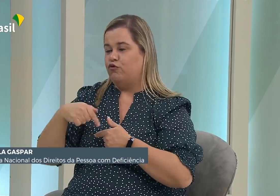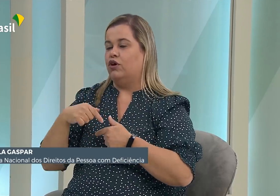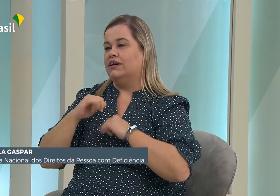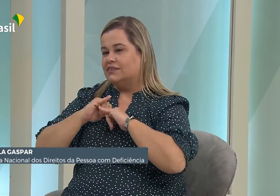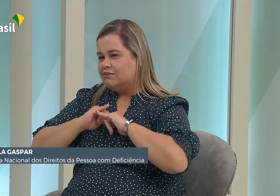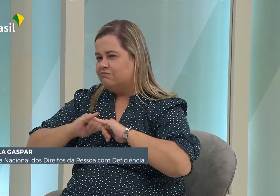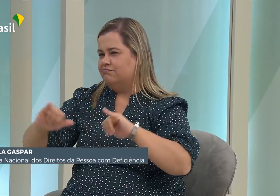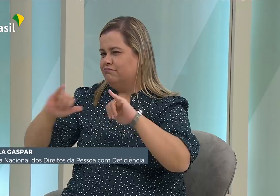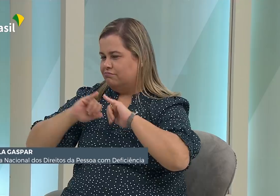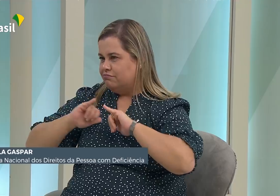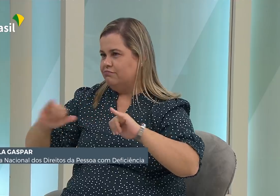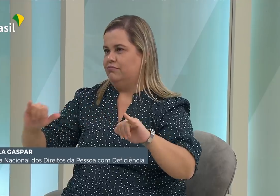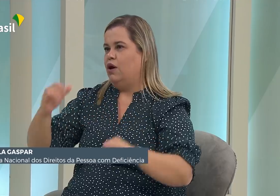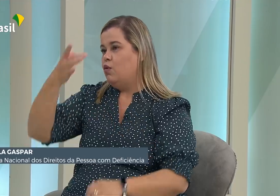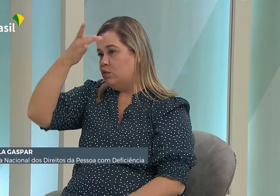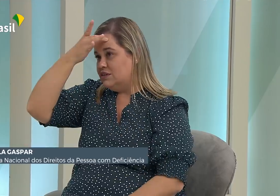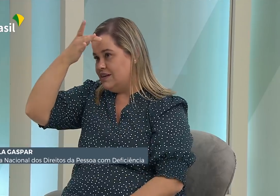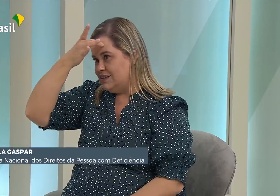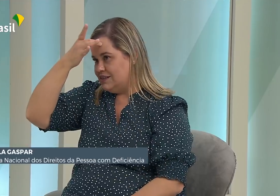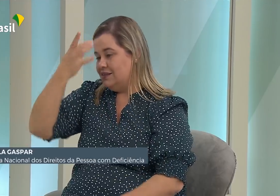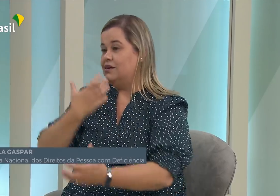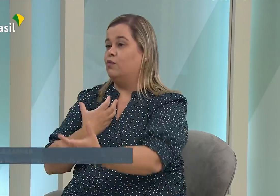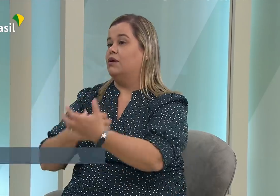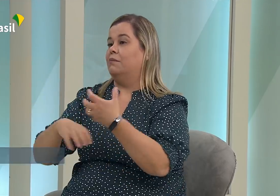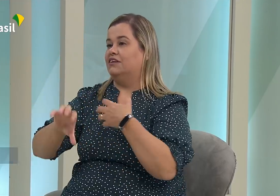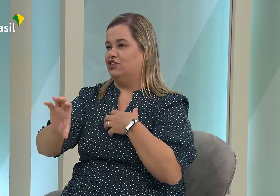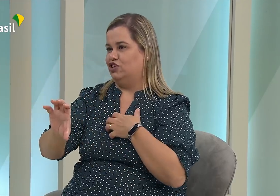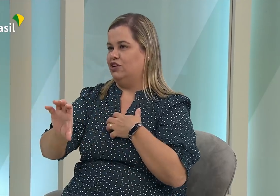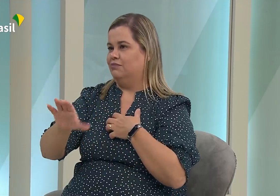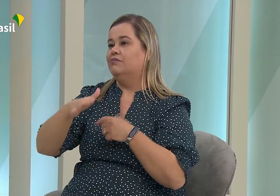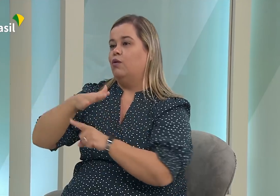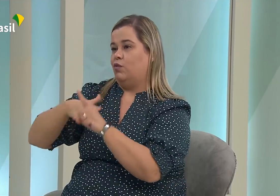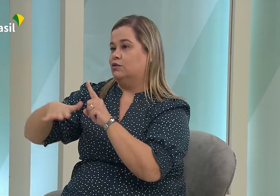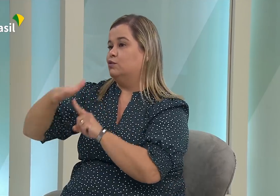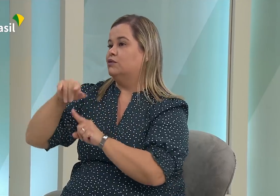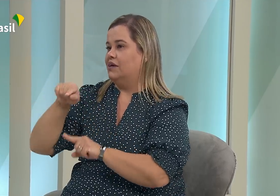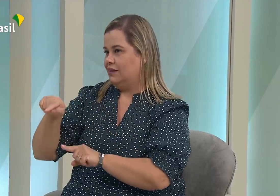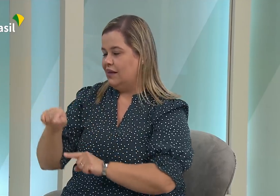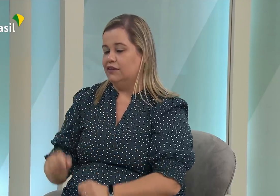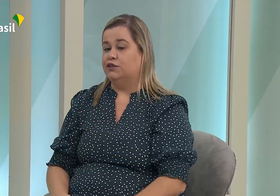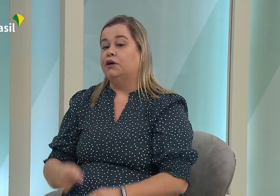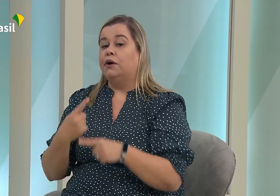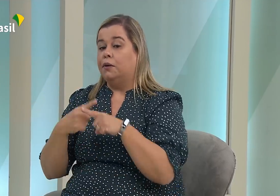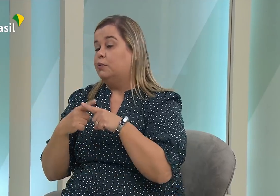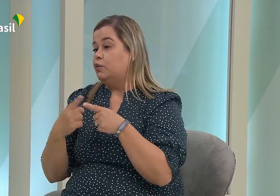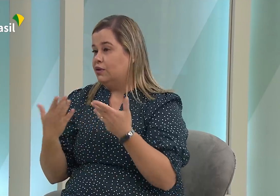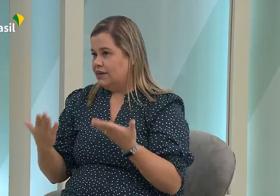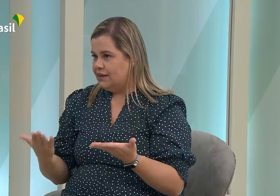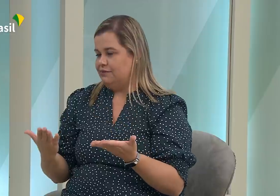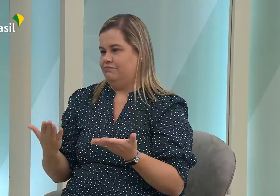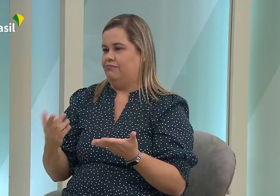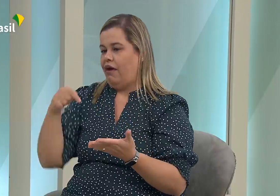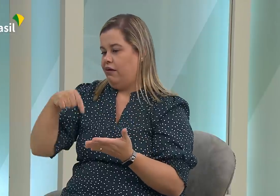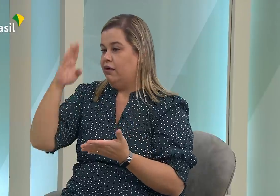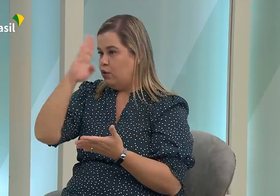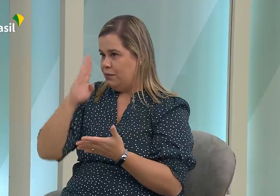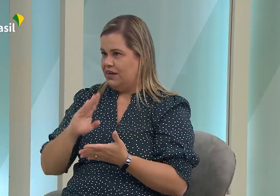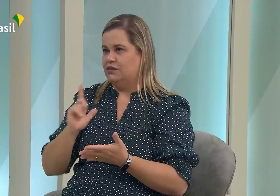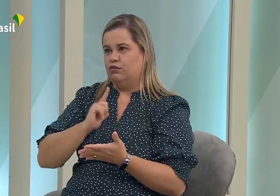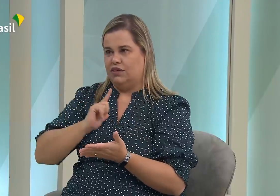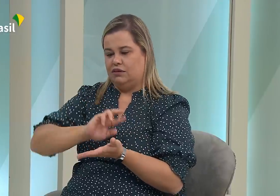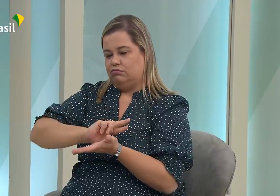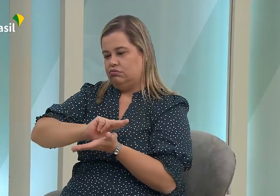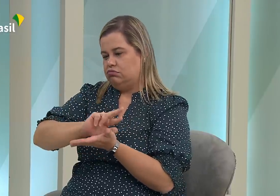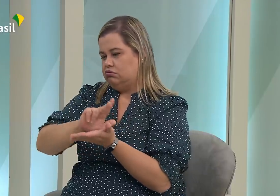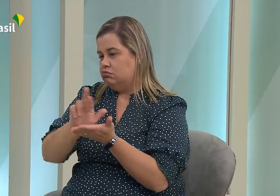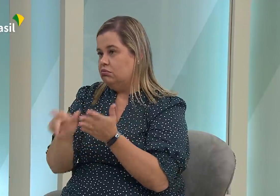primeiro trabalho foi toda essa questão de conscientização e empatia da sociedade. E por que eu digo